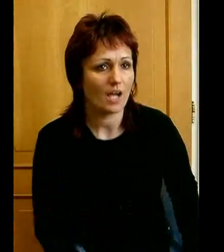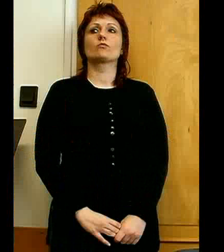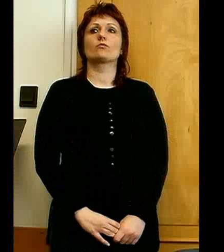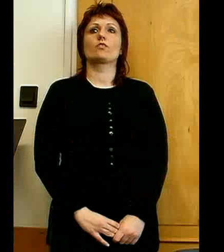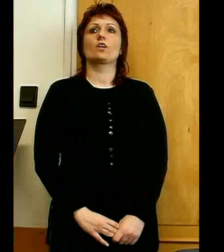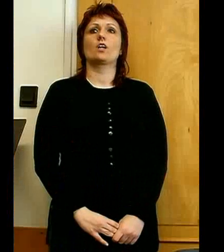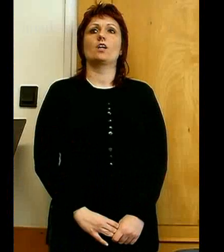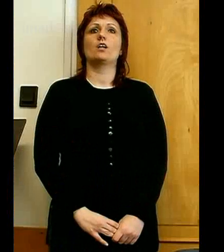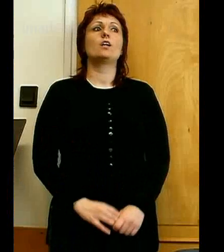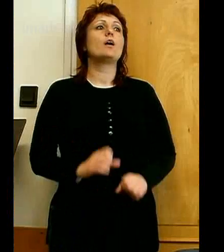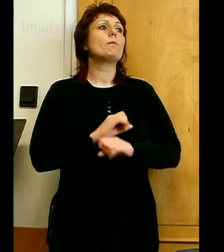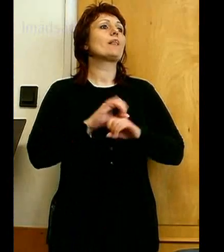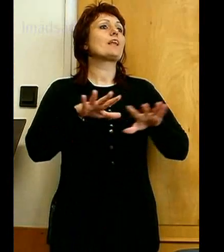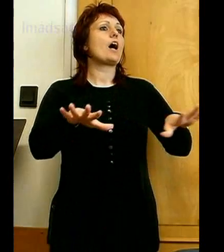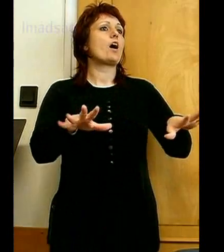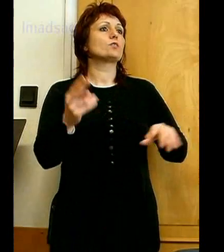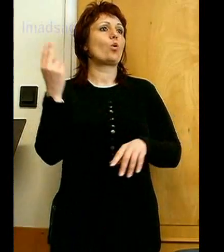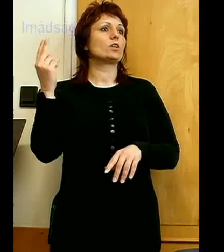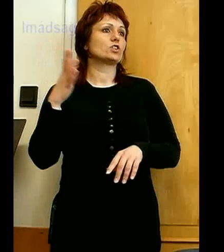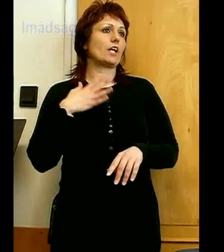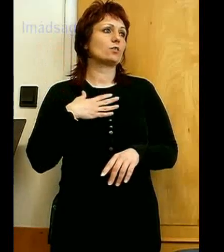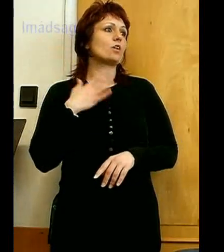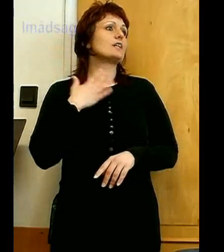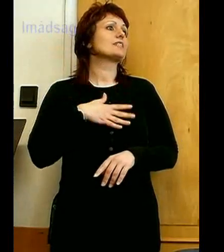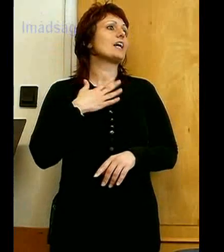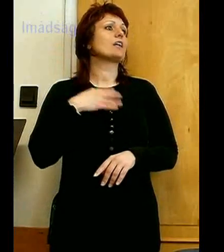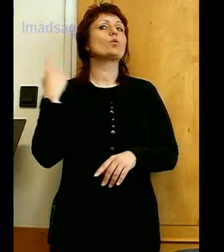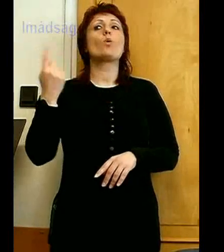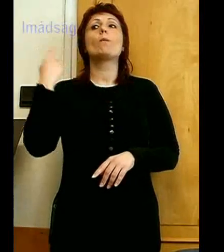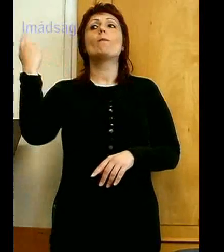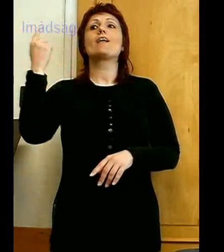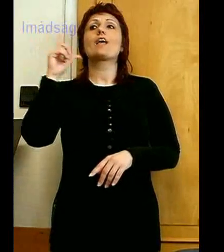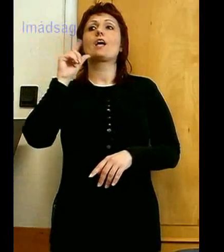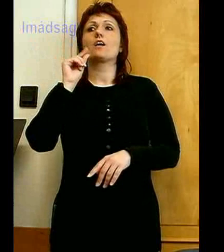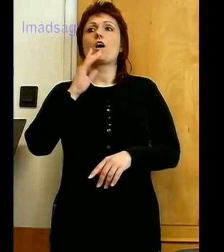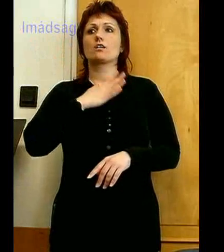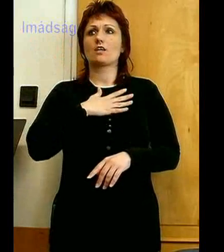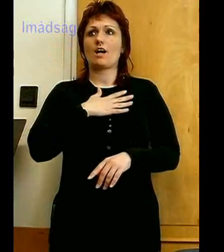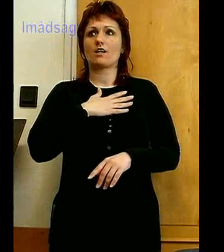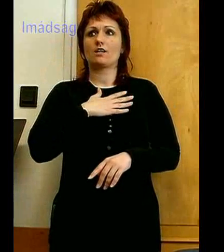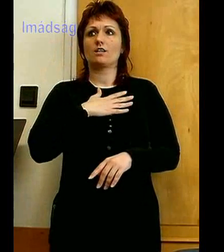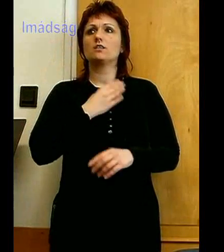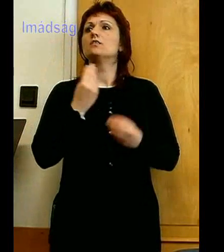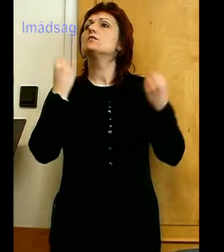Mindenható Istenünk, szerető mennyei hatjánk, csodáljuk a türelmedet és